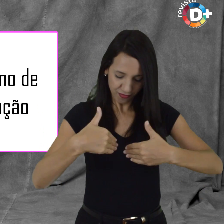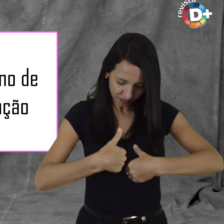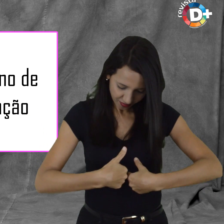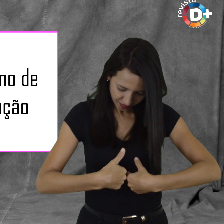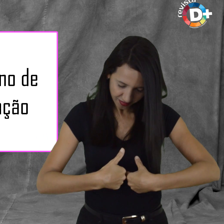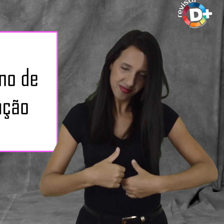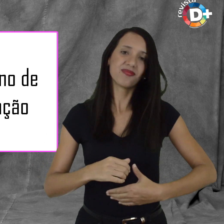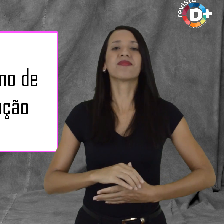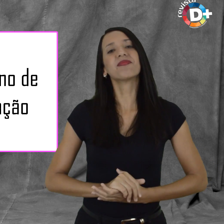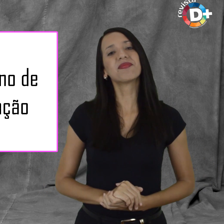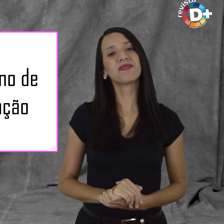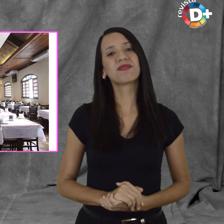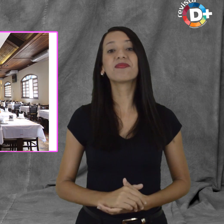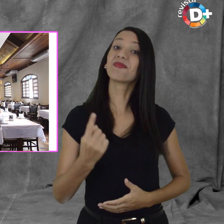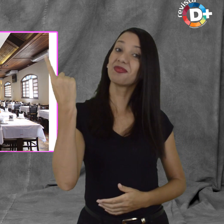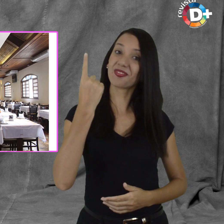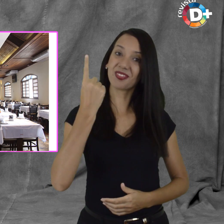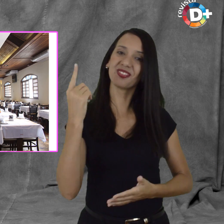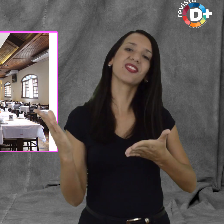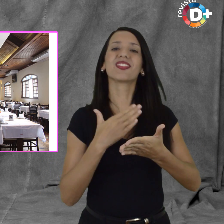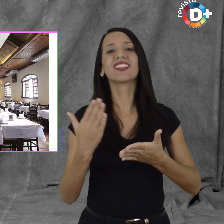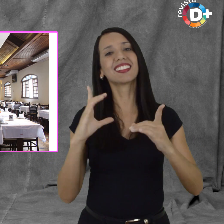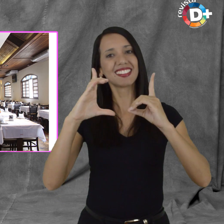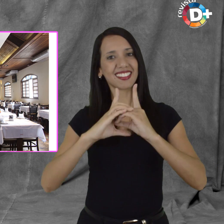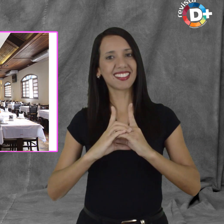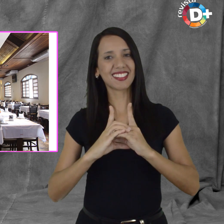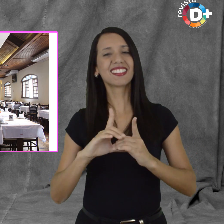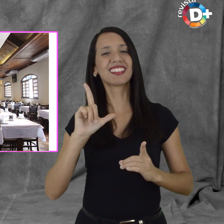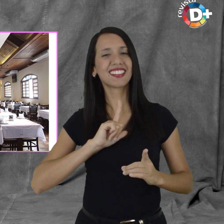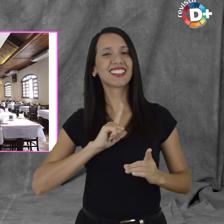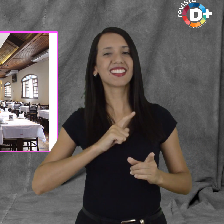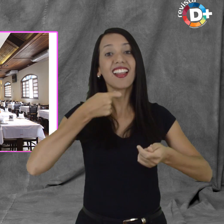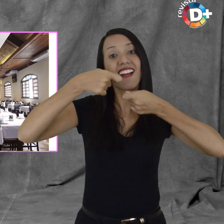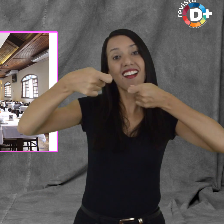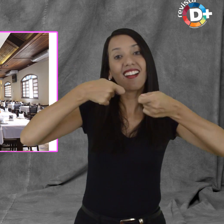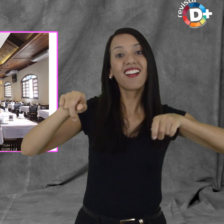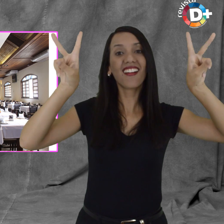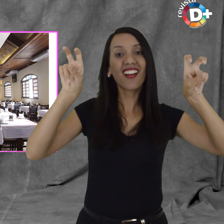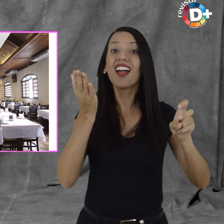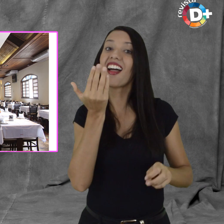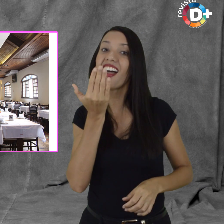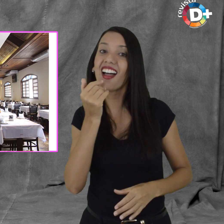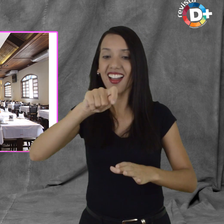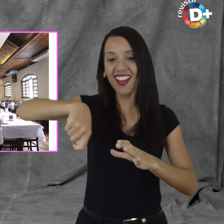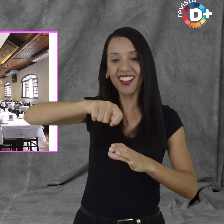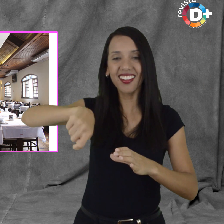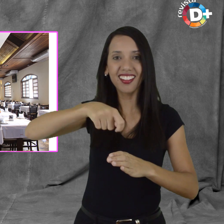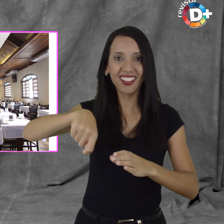Também, pela primeira vez na revista Demais, uma reportagem sobre gastronomia, na editoria Garf